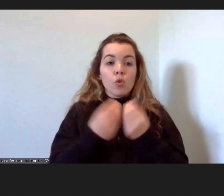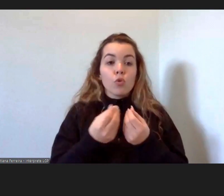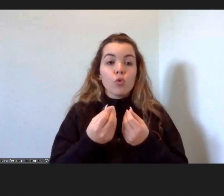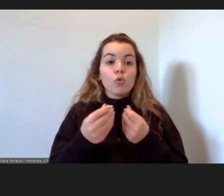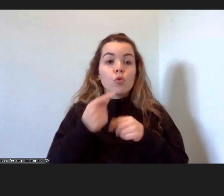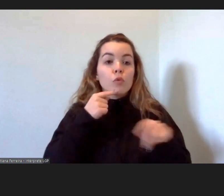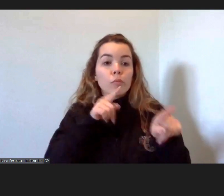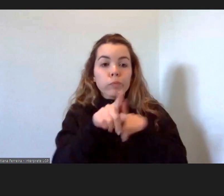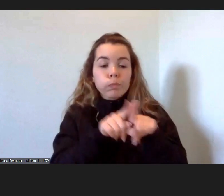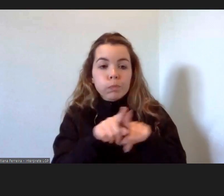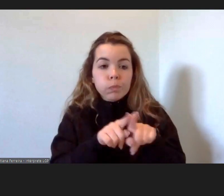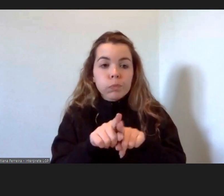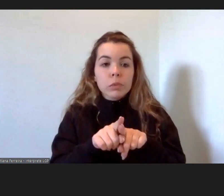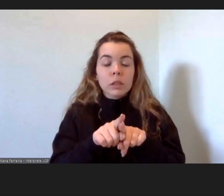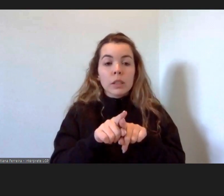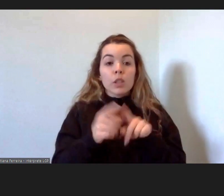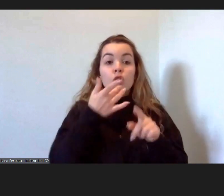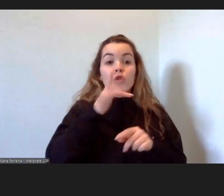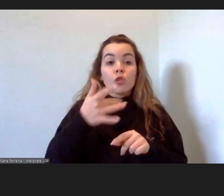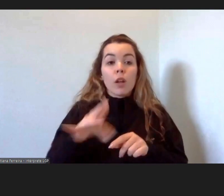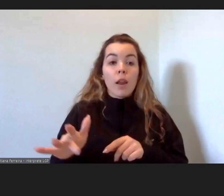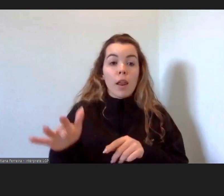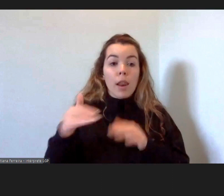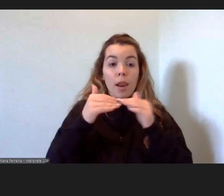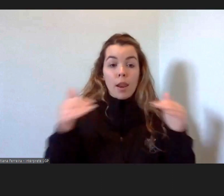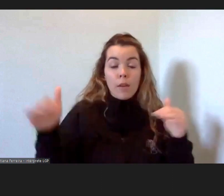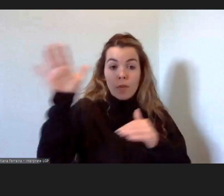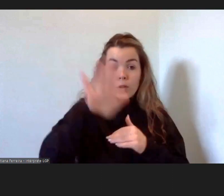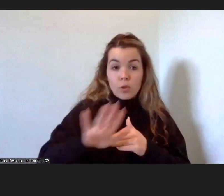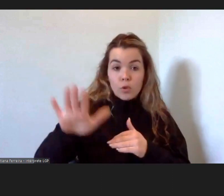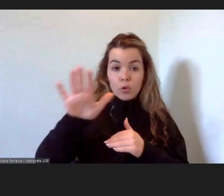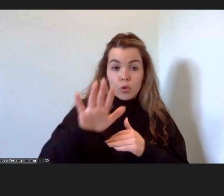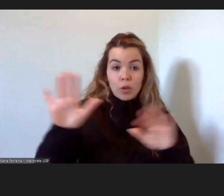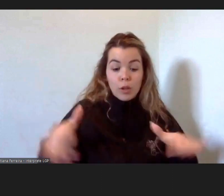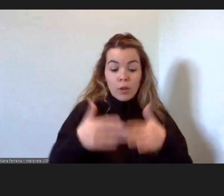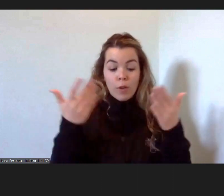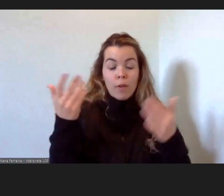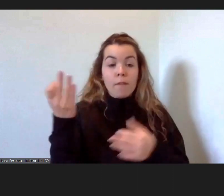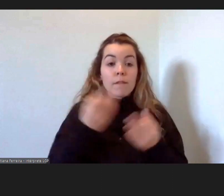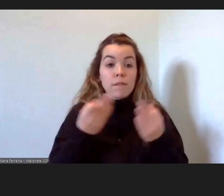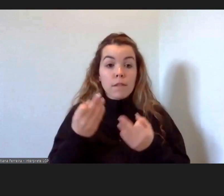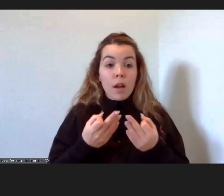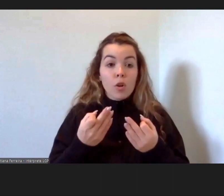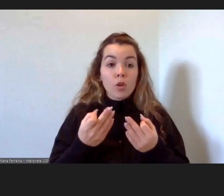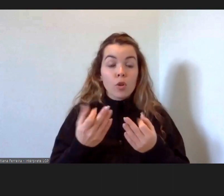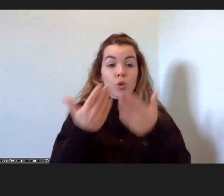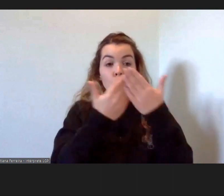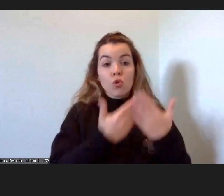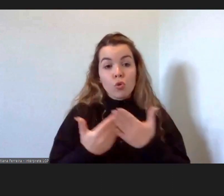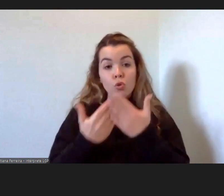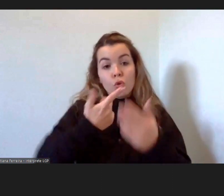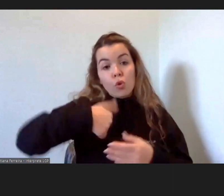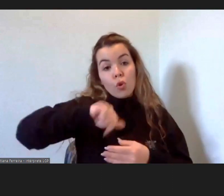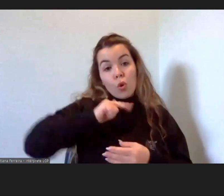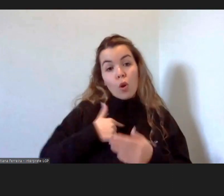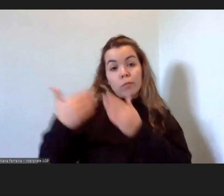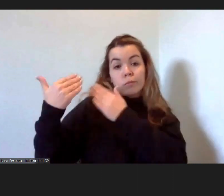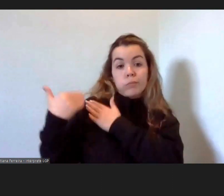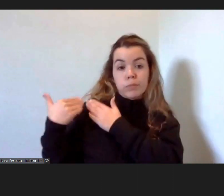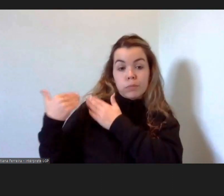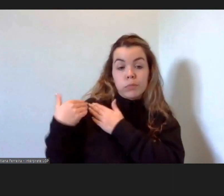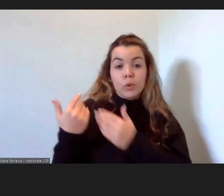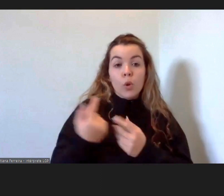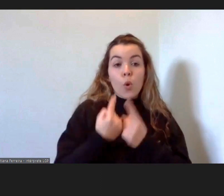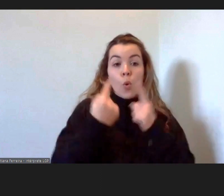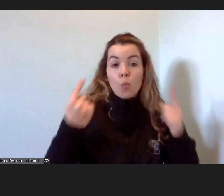nacional, e, de facto, foi um estudo em que nós nos responsabilizamos por toda a área de Vila Nova de Gaia,